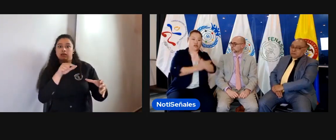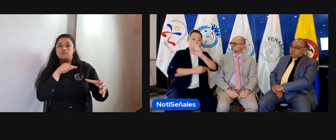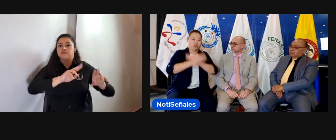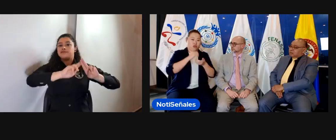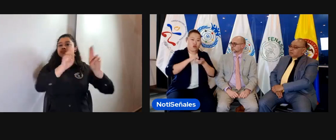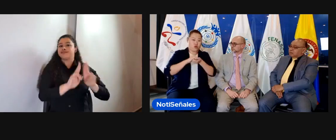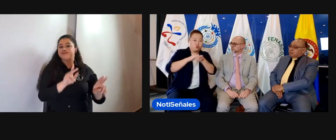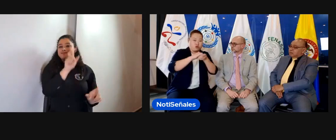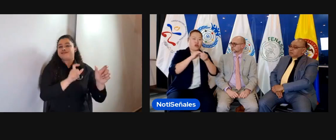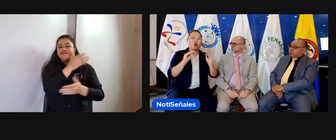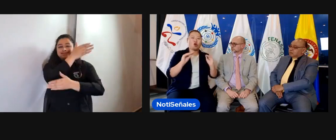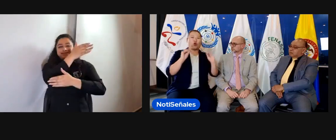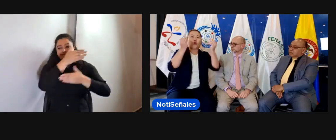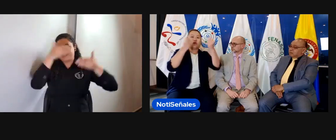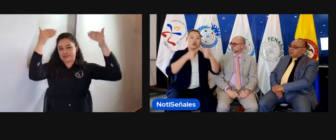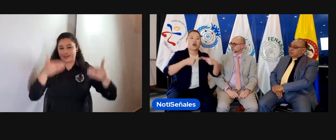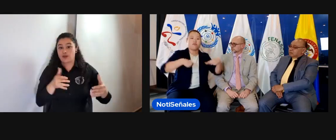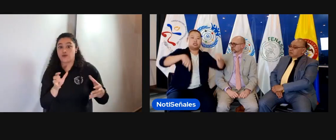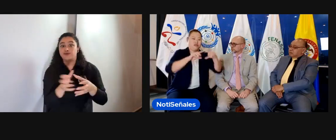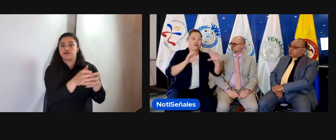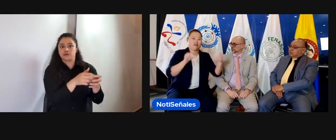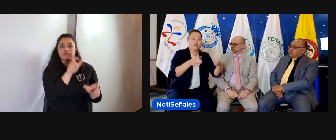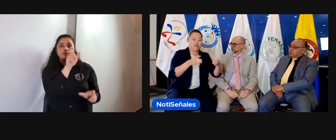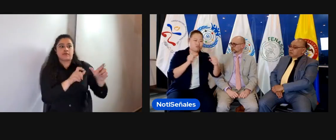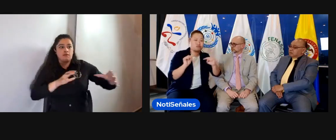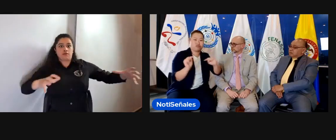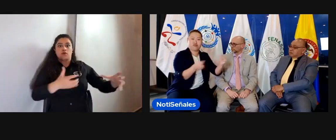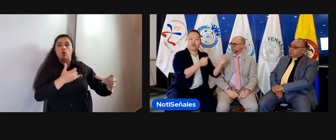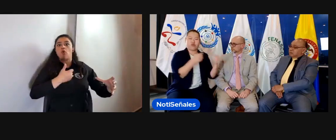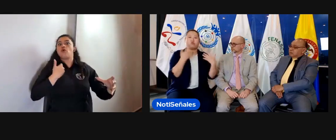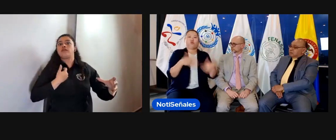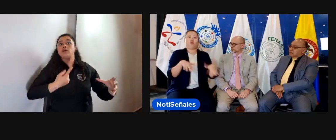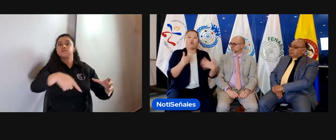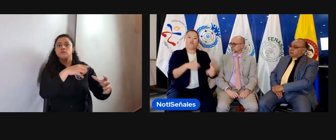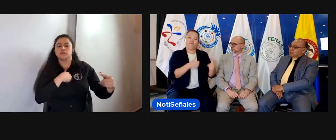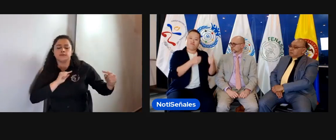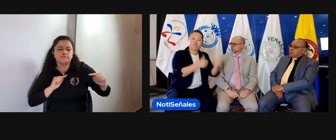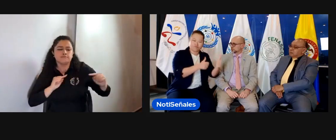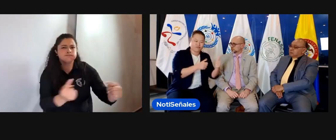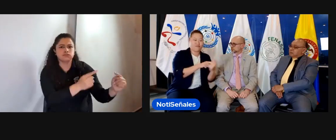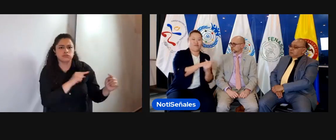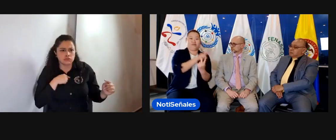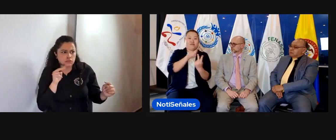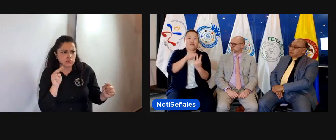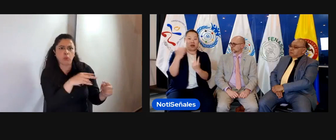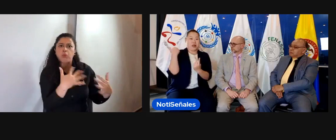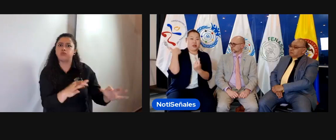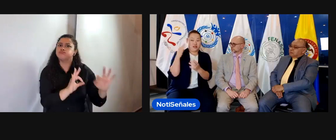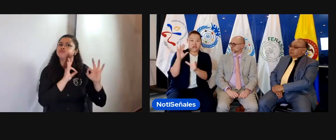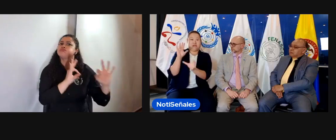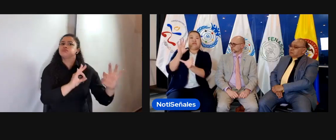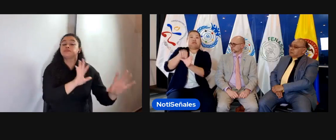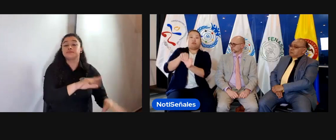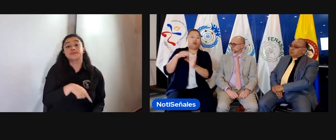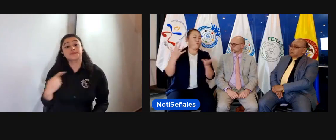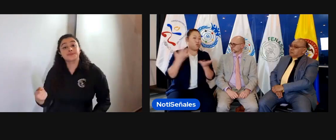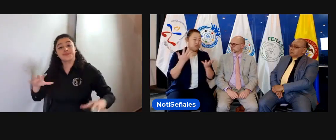Y es ese trabajar con la Alianza Internacional de las Personas con Discapacidad en esa clase de espacios.